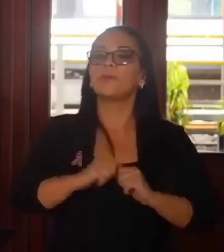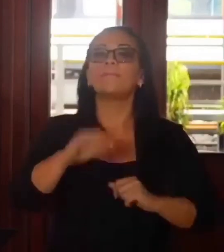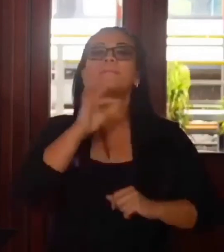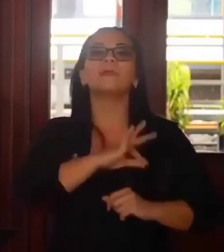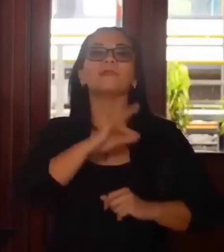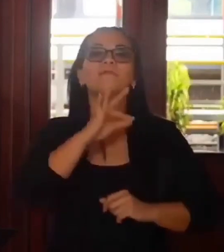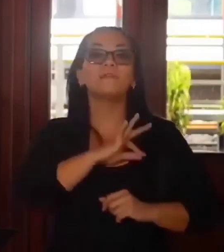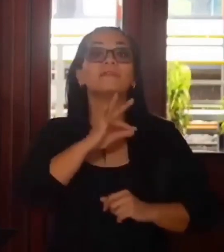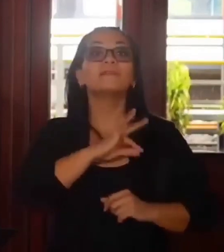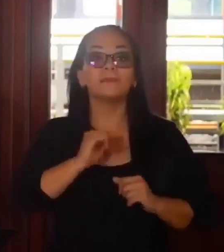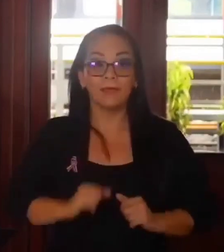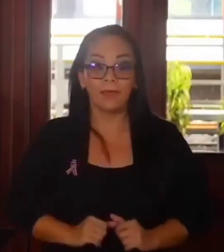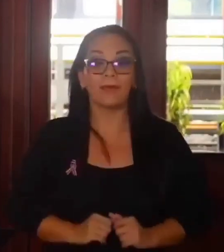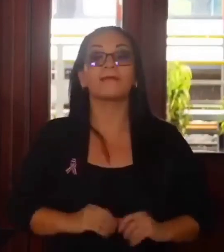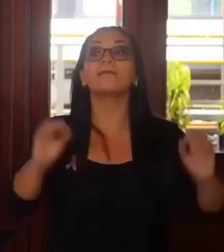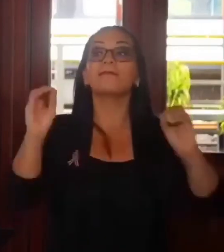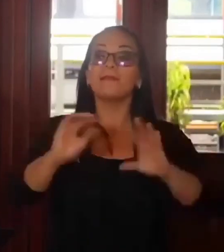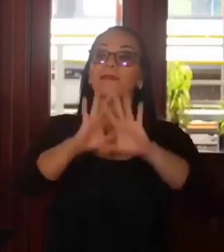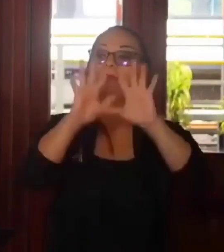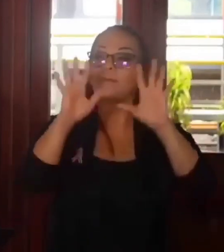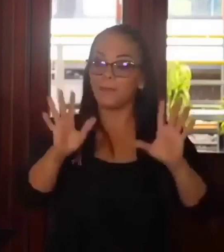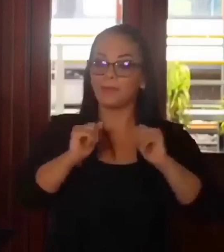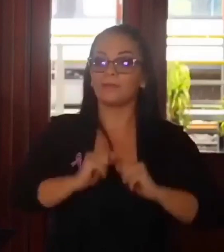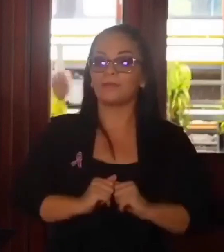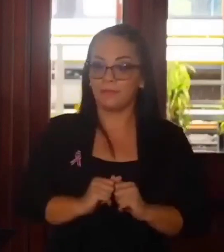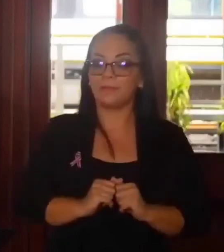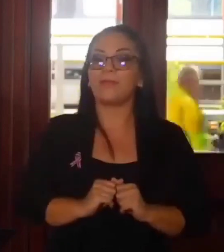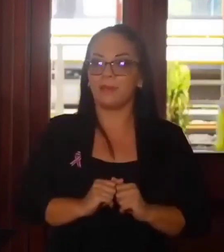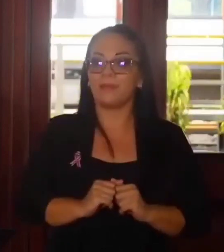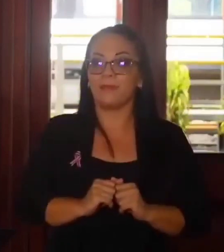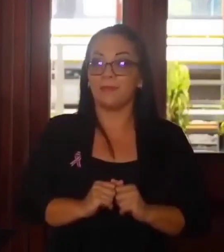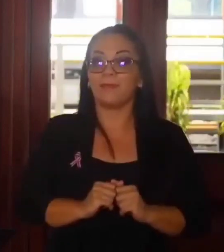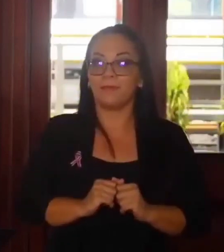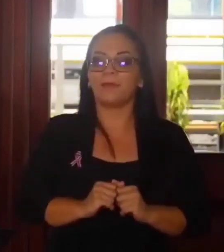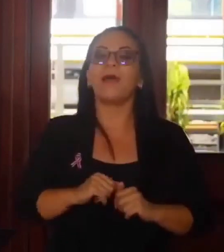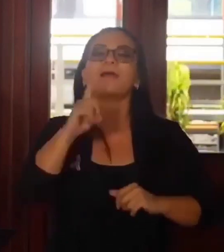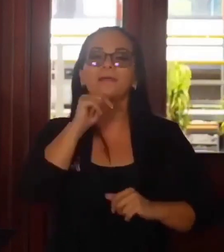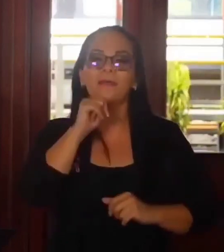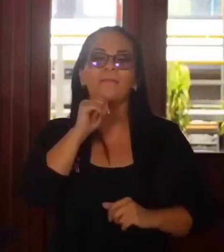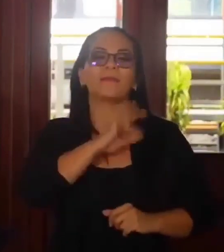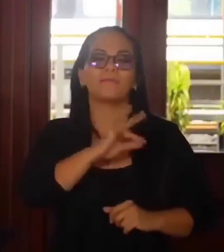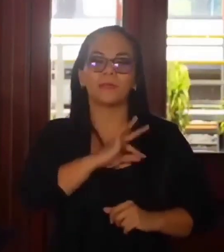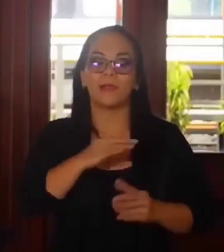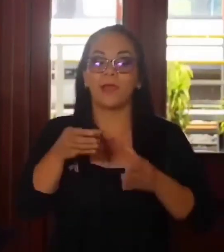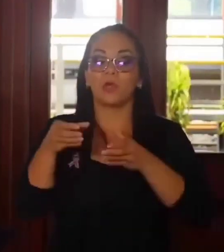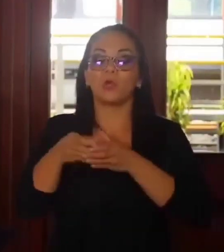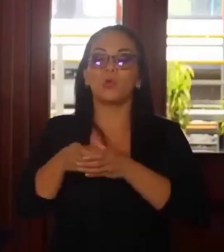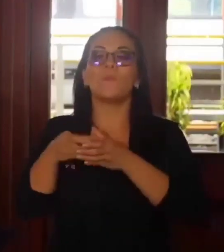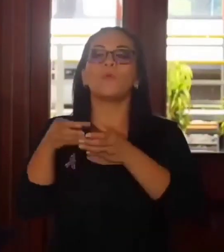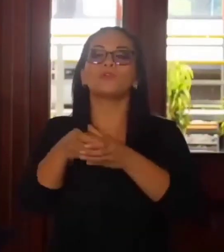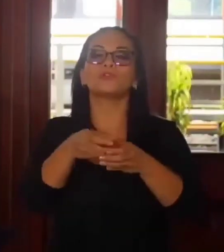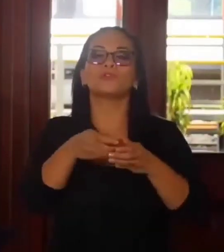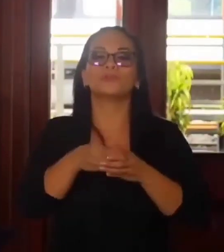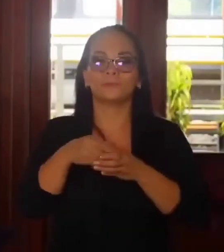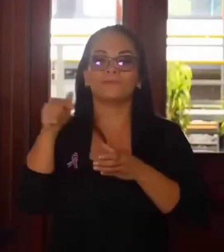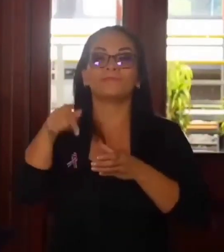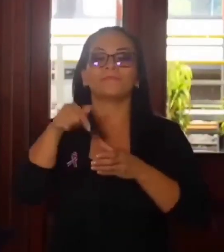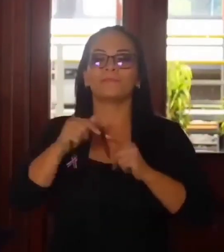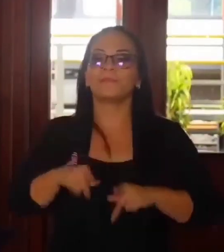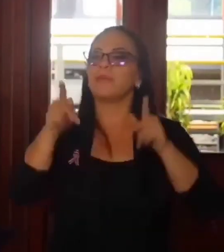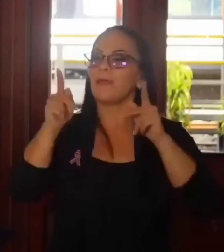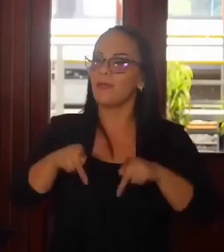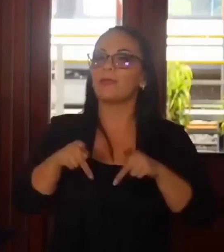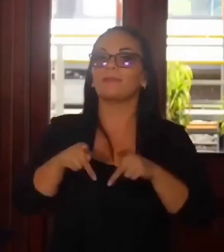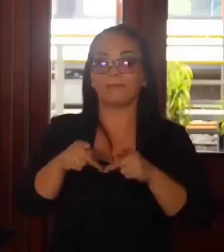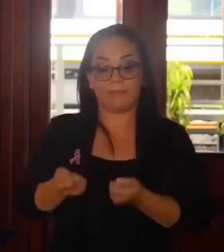de manera clara e incontrovertible a grupos de gente muy